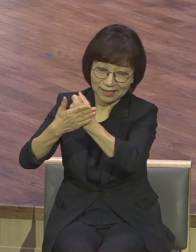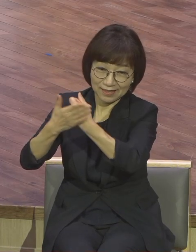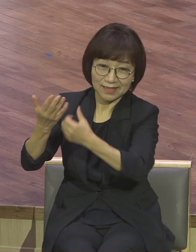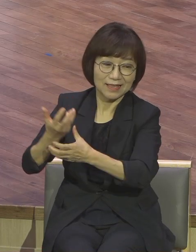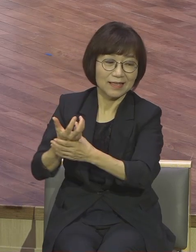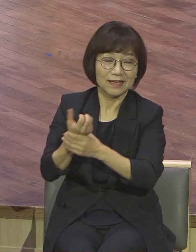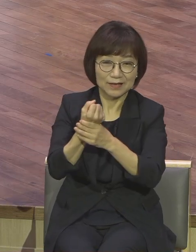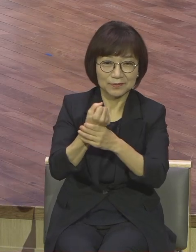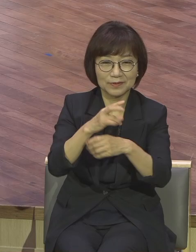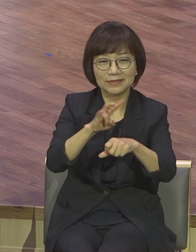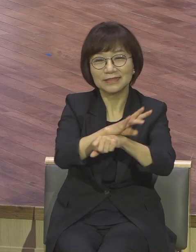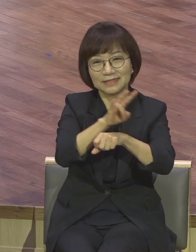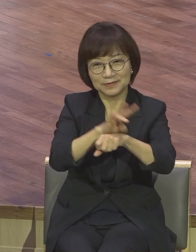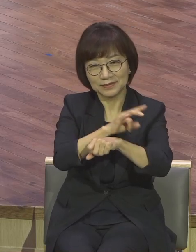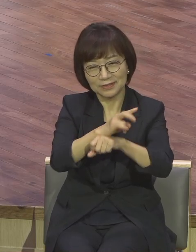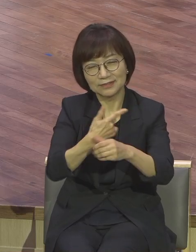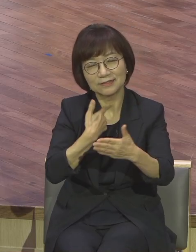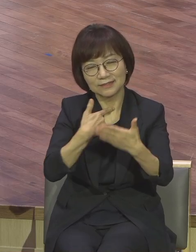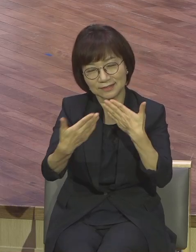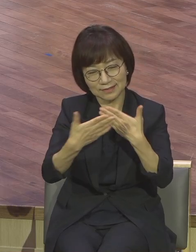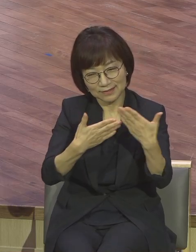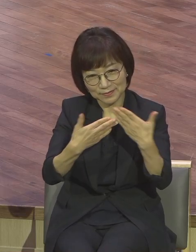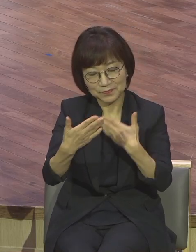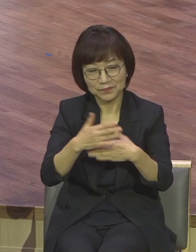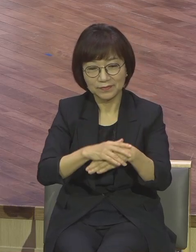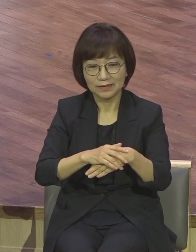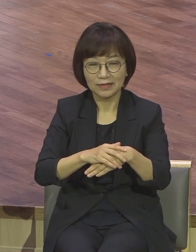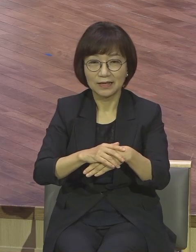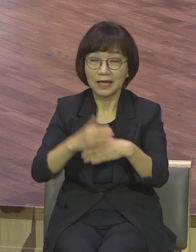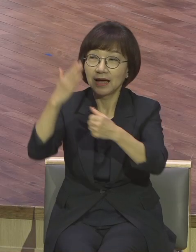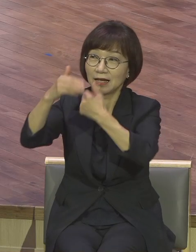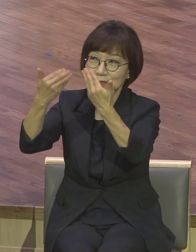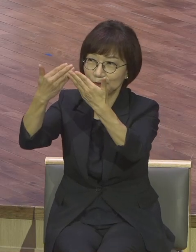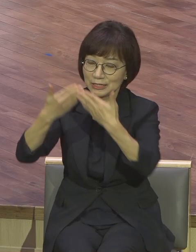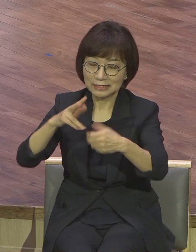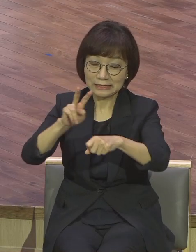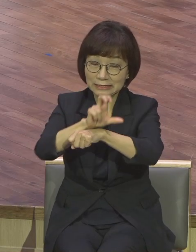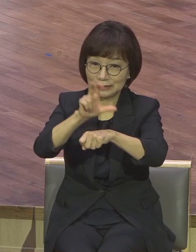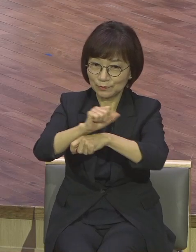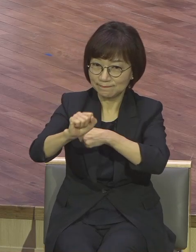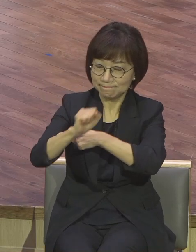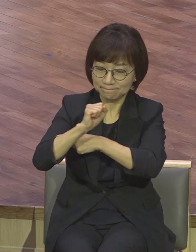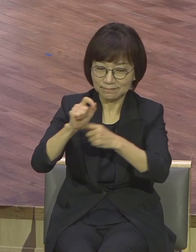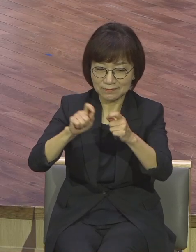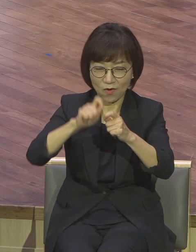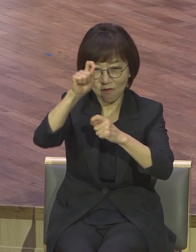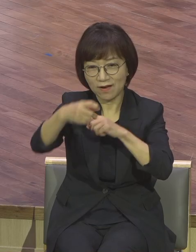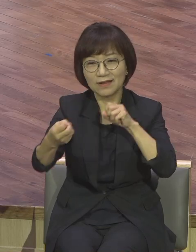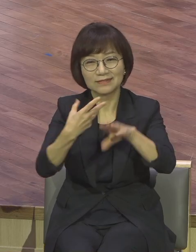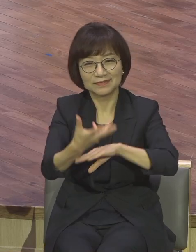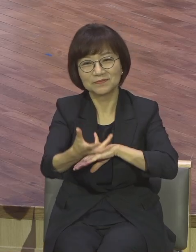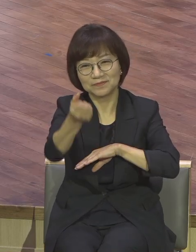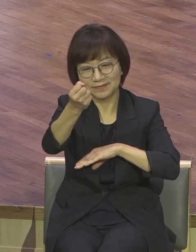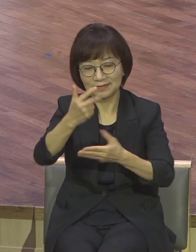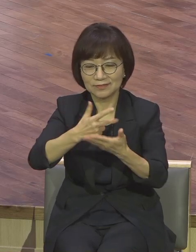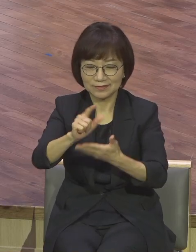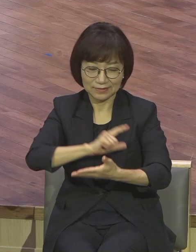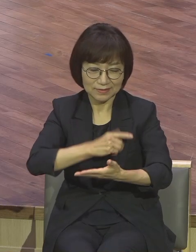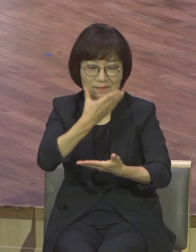24시처럼 25의 영혼의 이 응답 속으로 들어가시기를 주의하므로 축복합니다